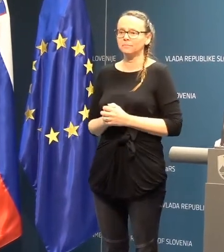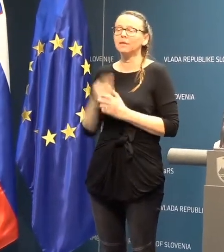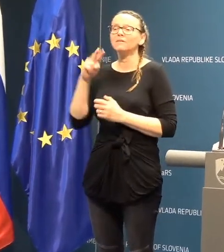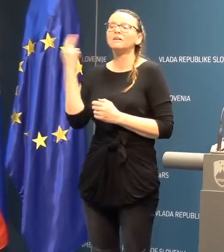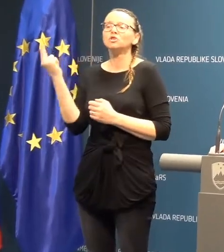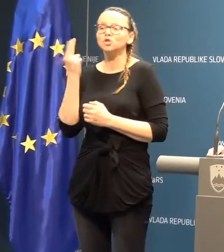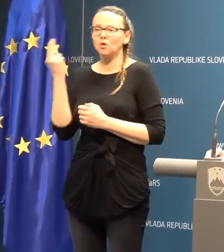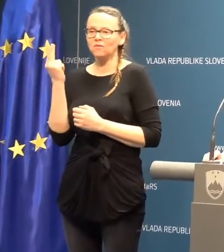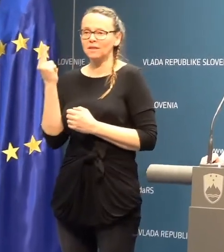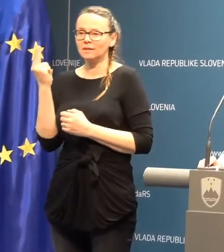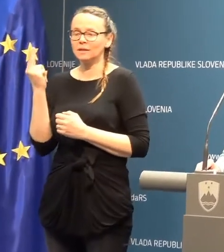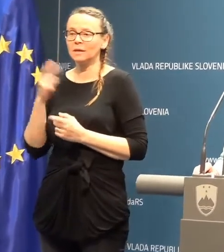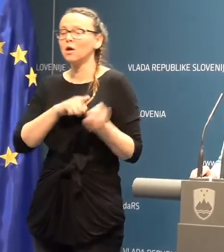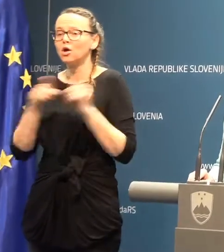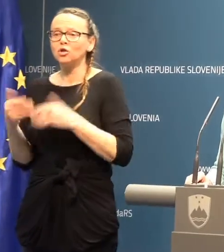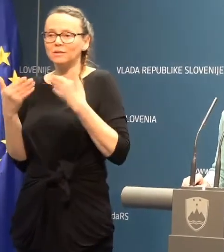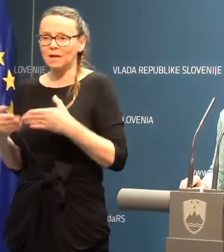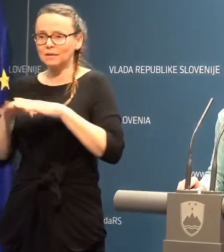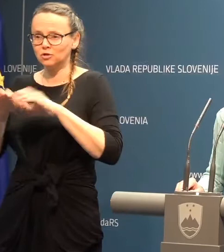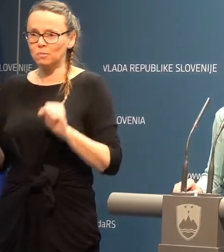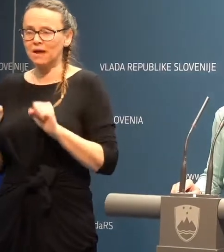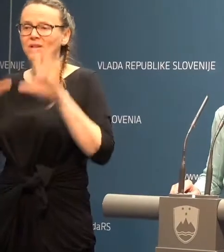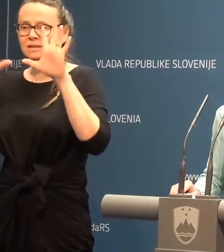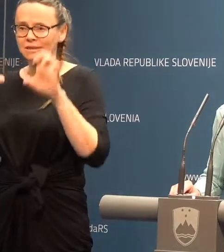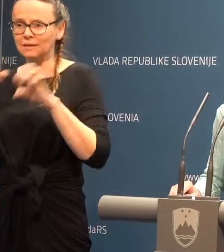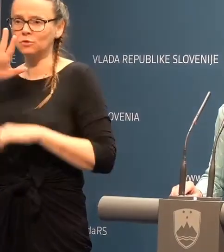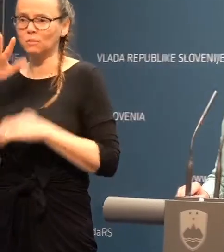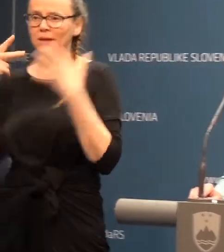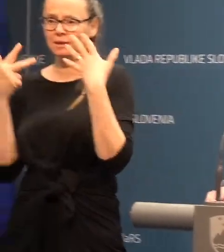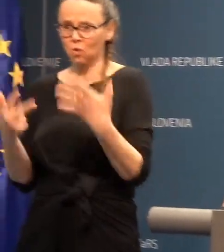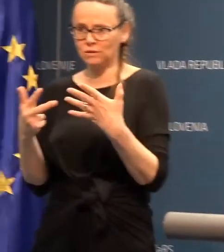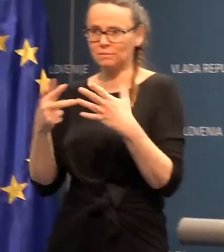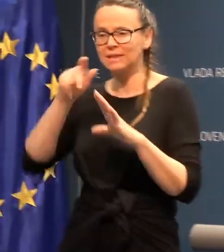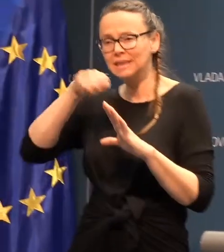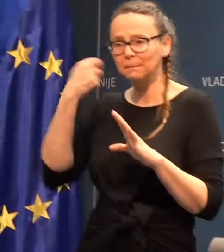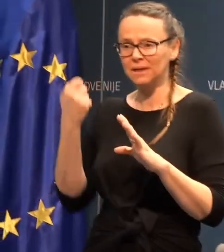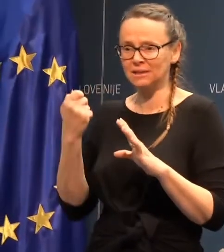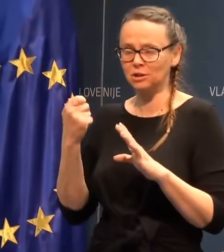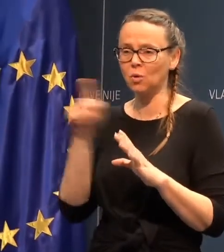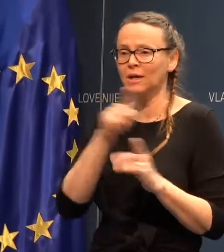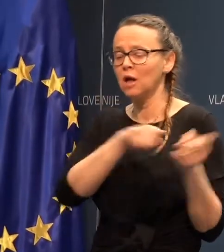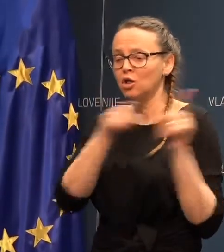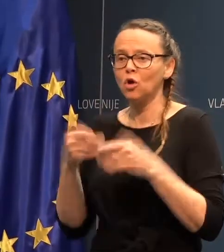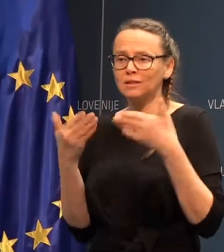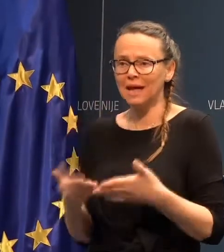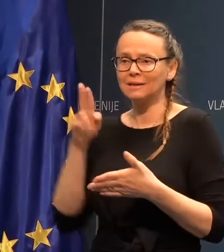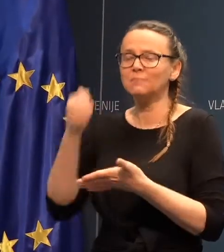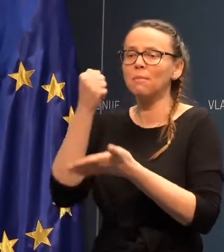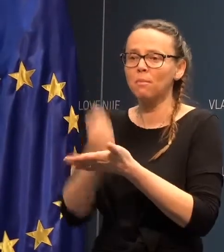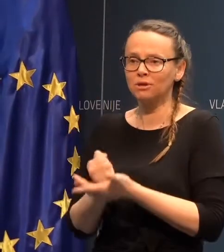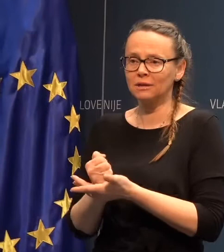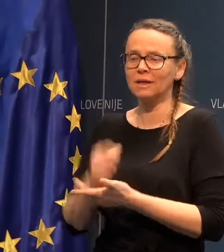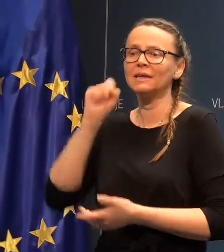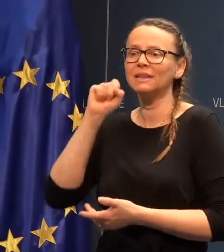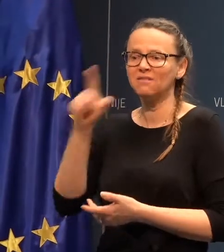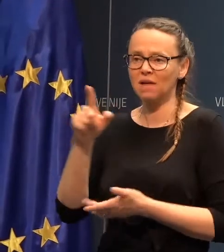v Sloveniji smo do danes opravili 785 brisov in do danes imamo potrjeni